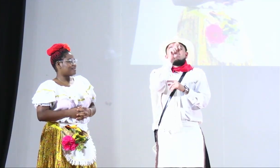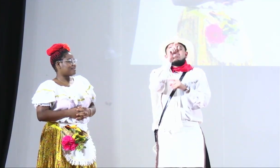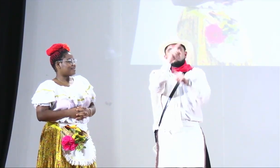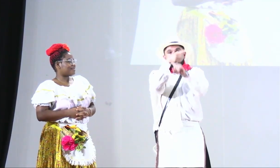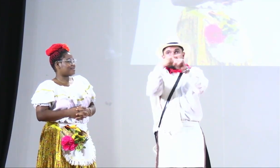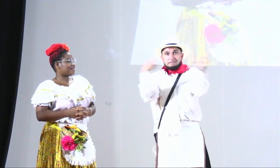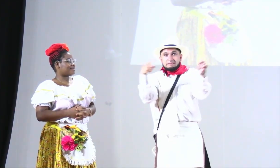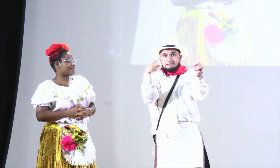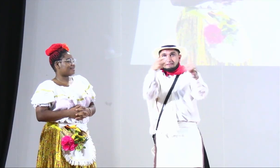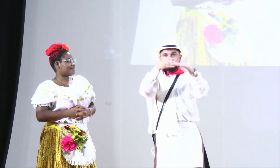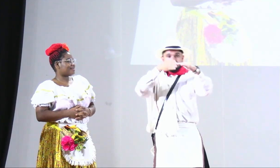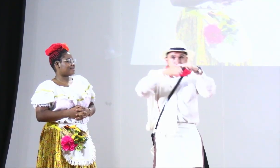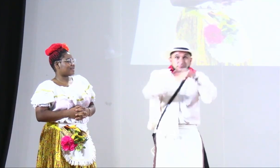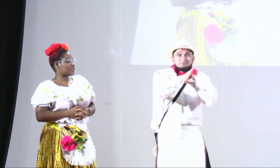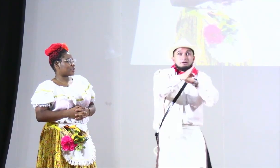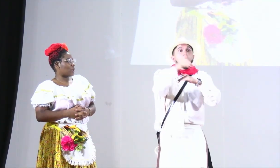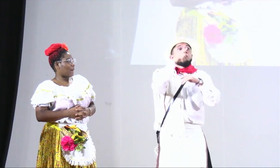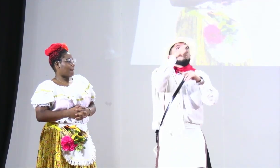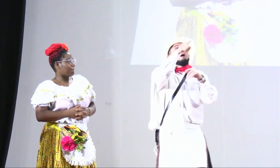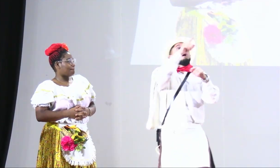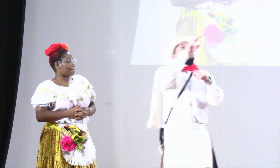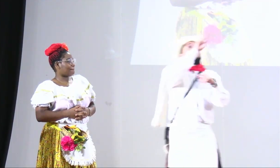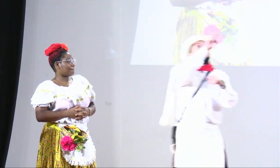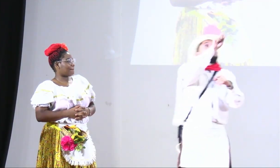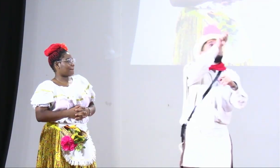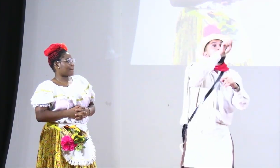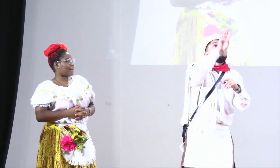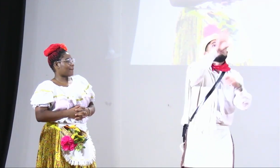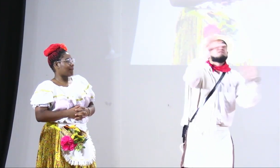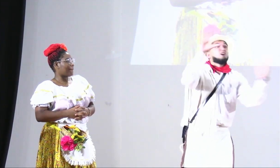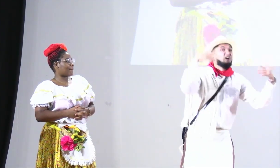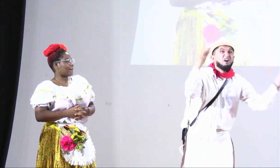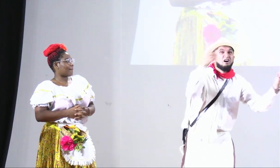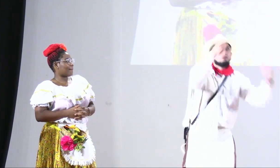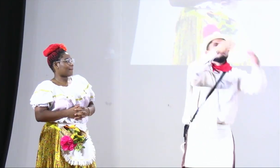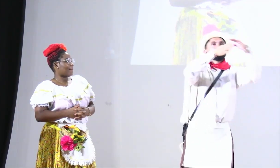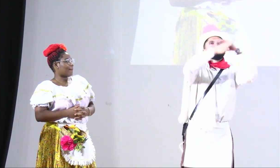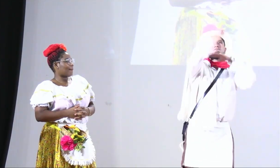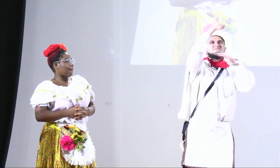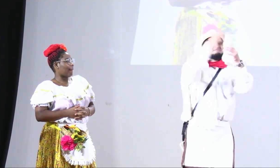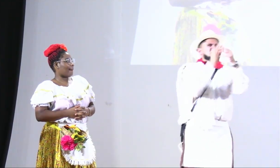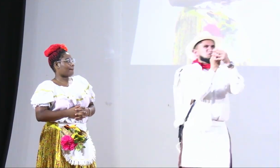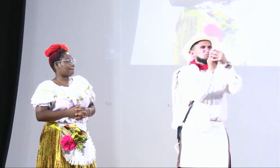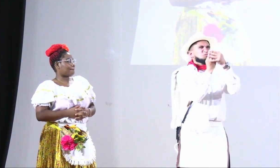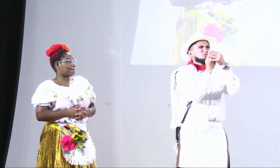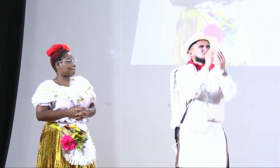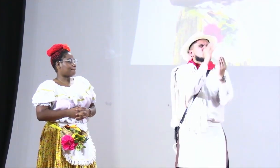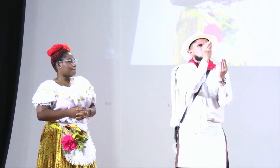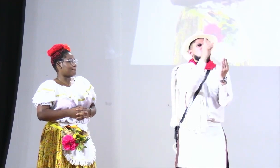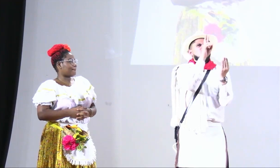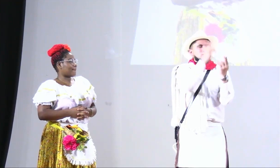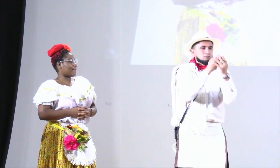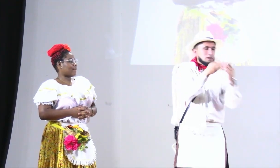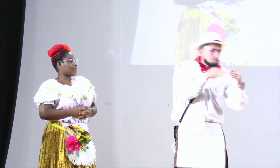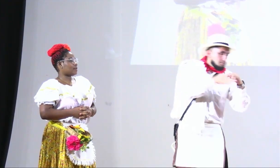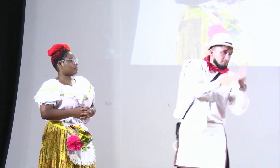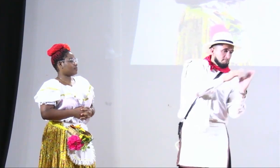listos y listas para mañana igualmente en zoom podrán ingresar me dicen acá que desde las 7.30 7.45